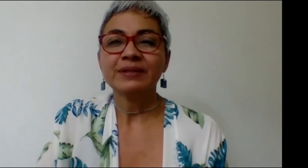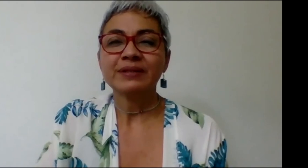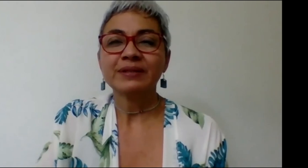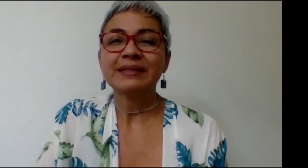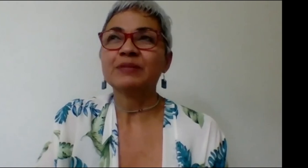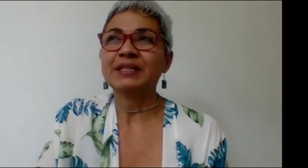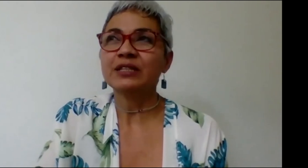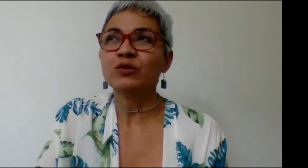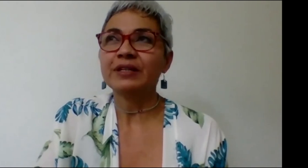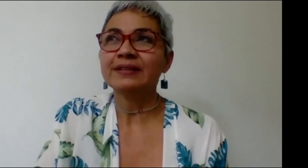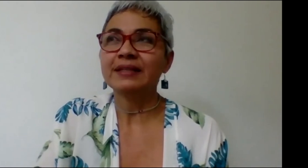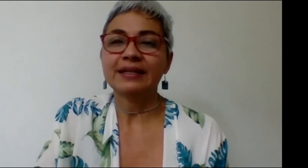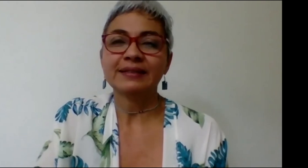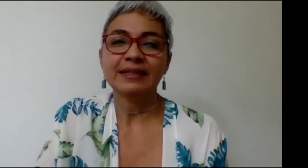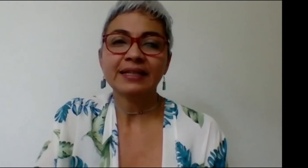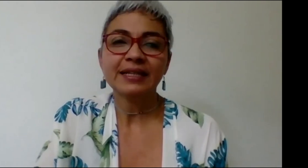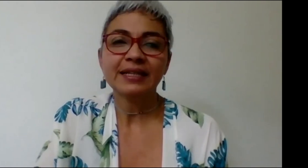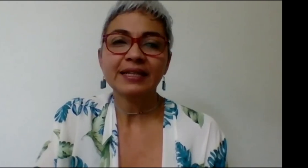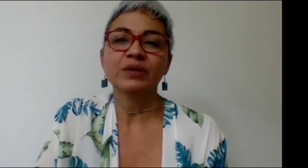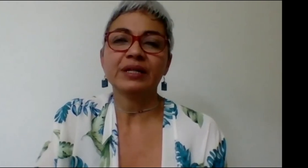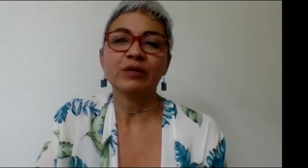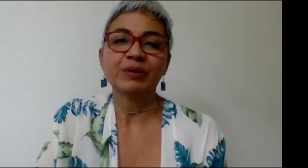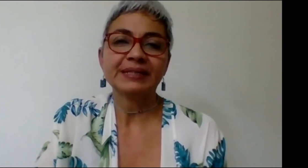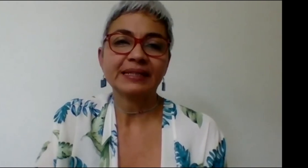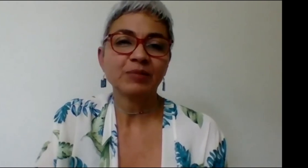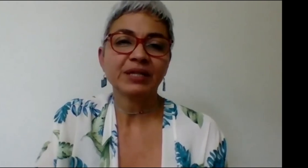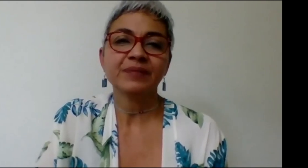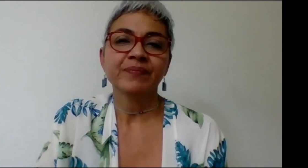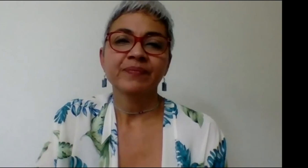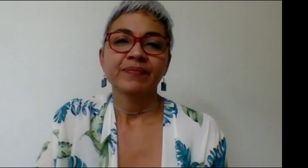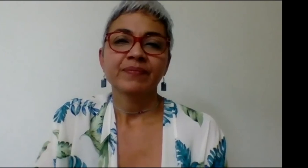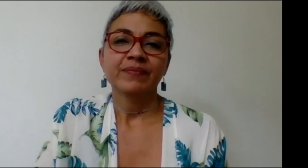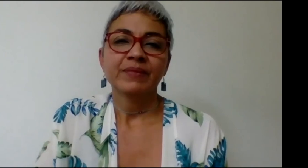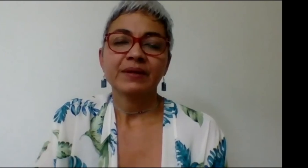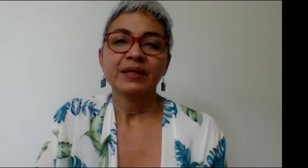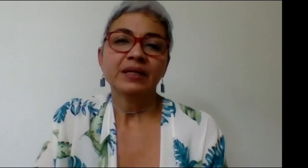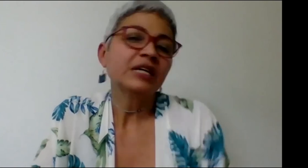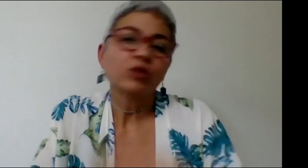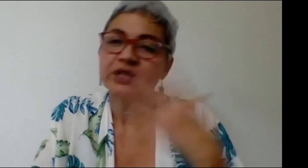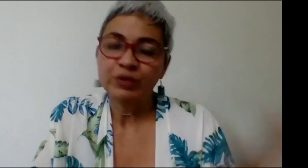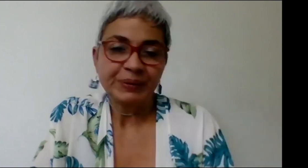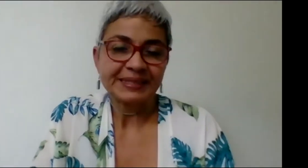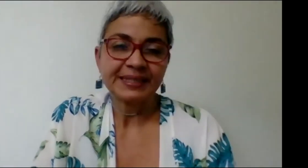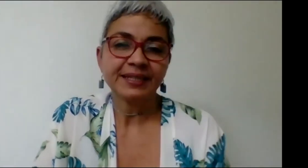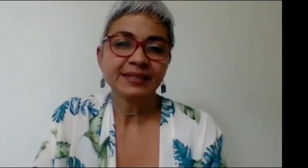desde la experiencia que ustedes están teniendo en la universidad del valle y en otras universidades